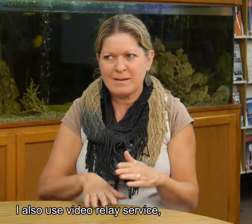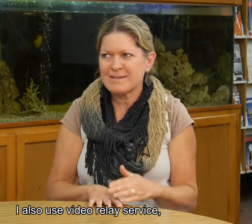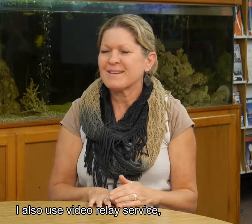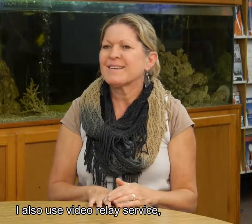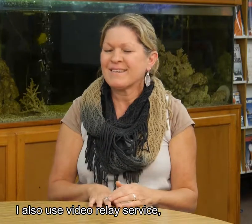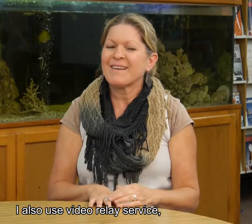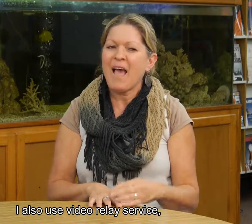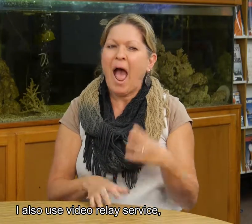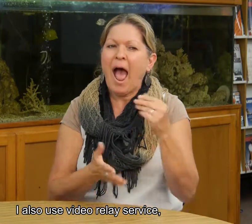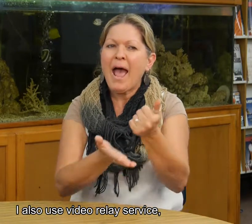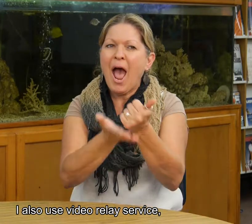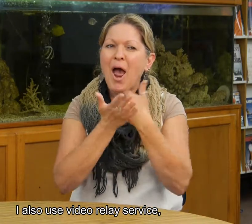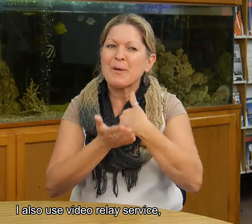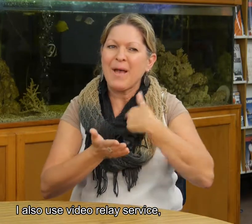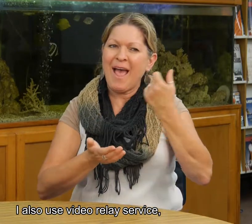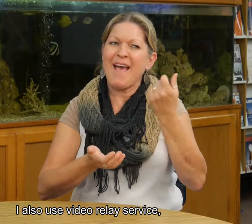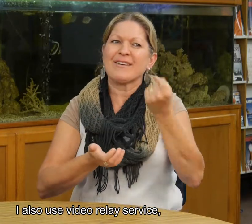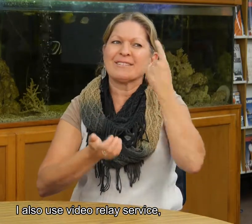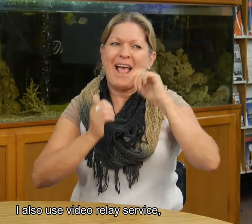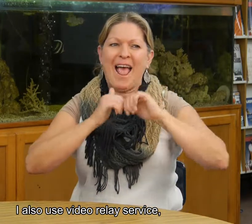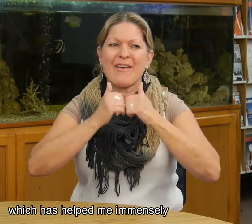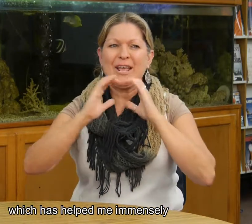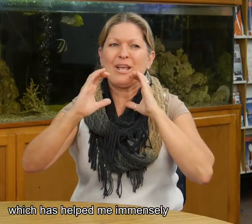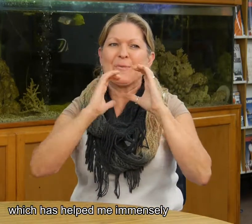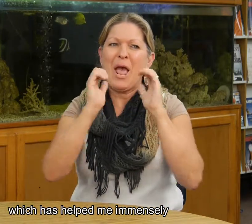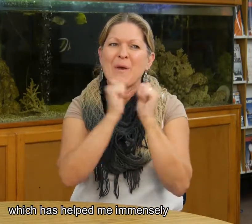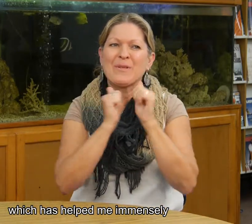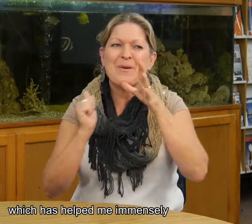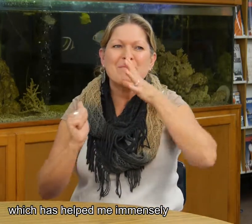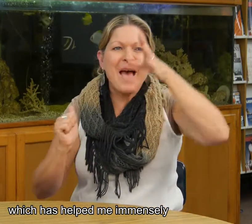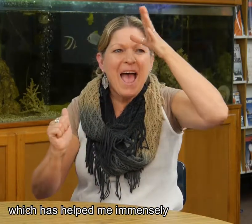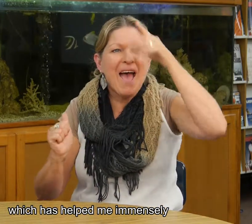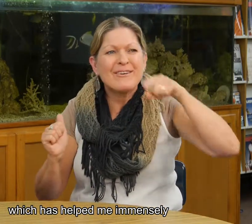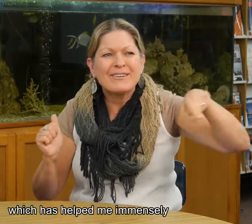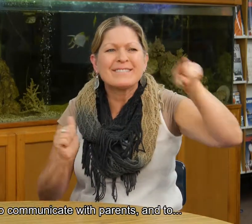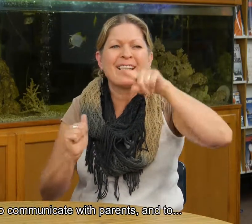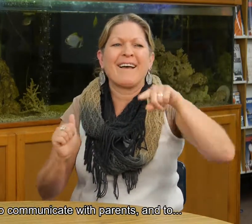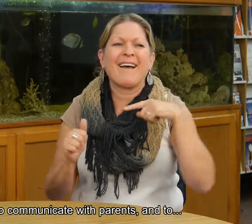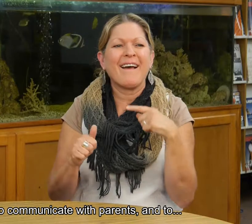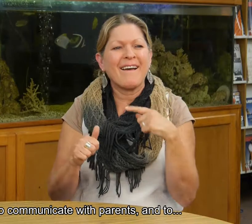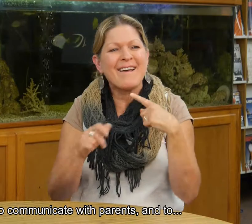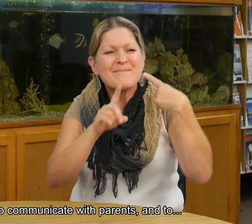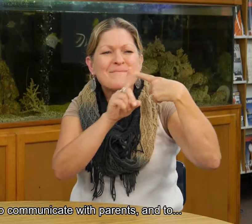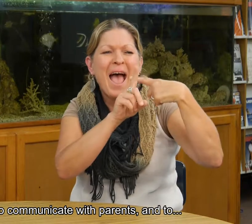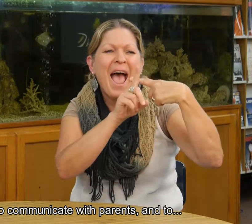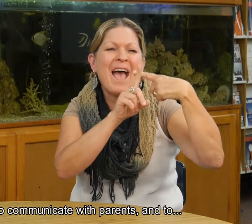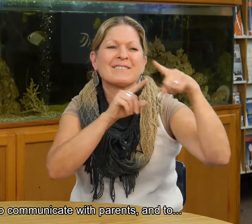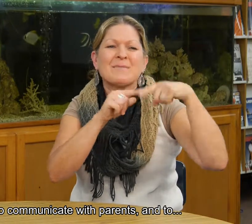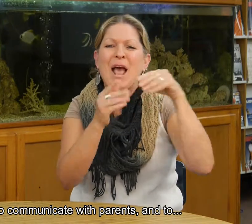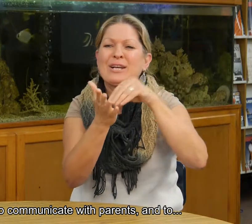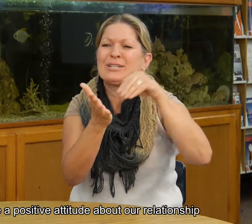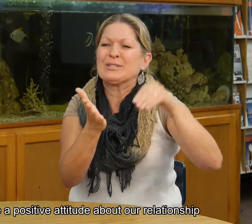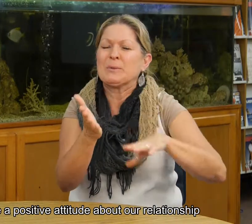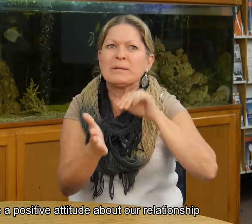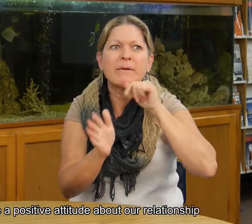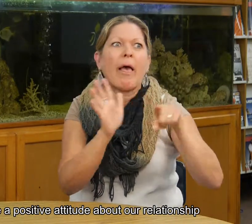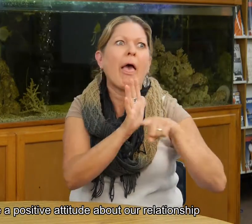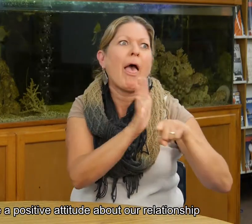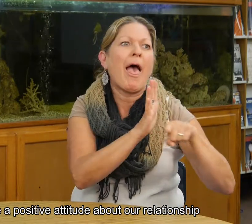utilizando el servicio de interpretación por video, me ha ayudado bastante a poder comunicarme con padres y tener una